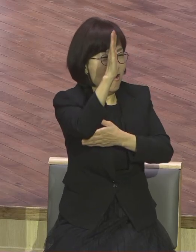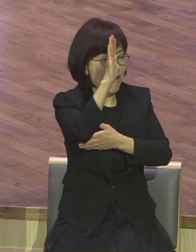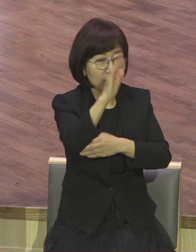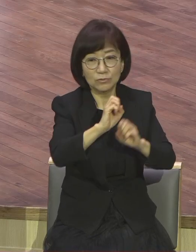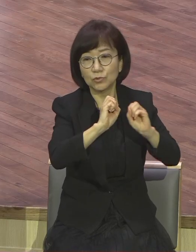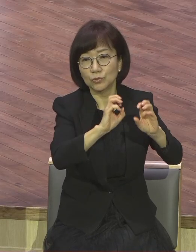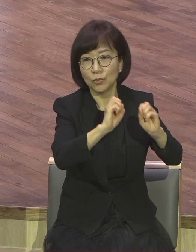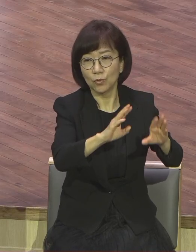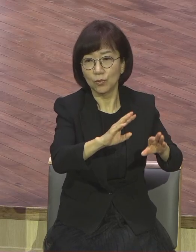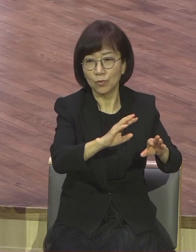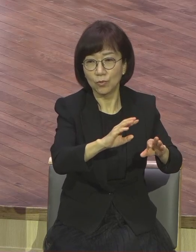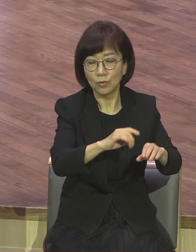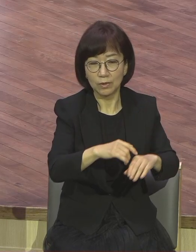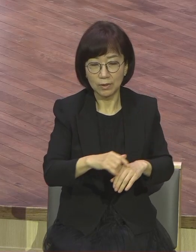거래되어 버렸습니다.